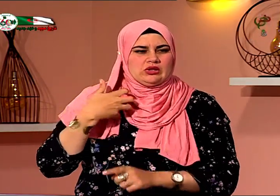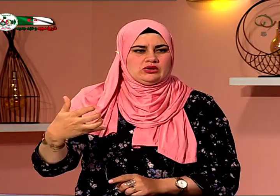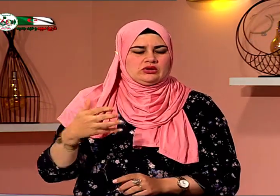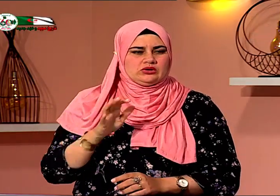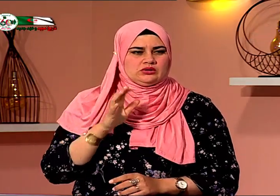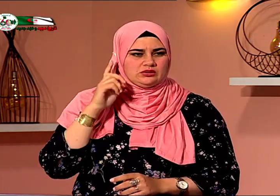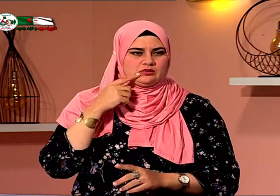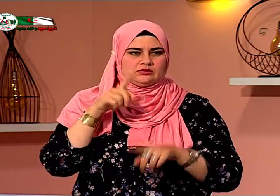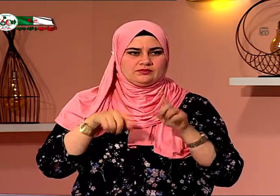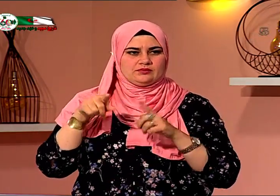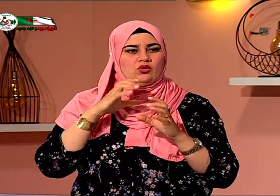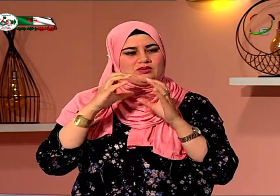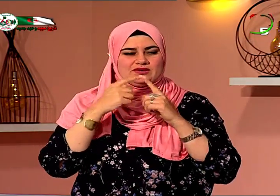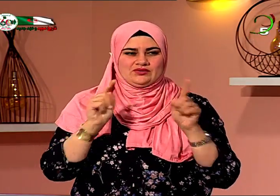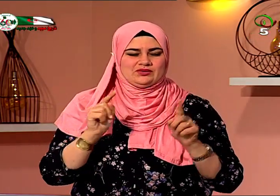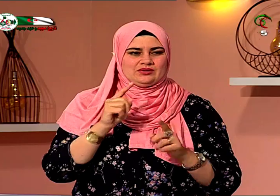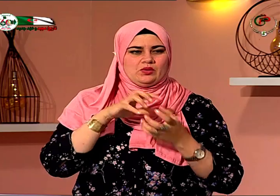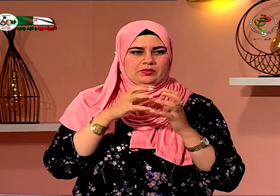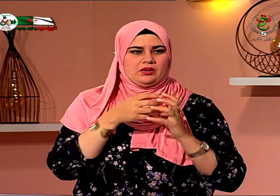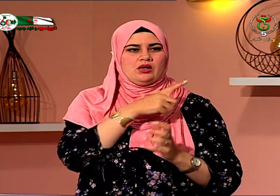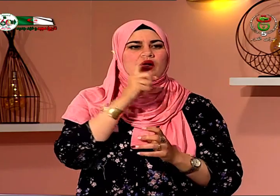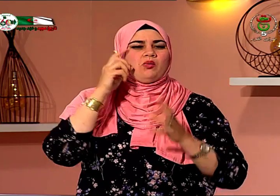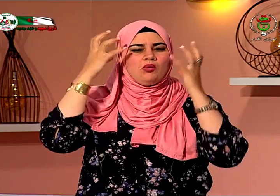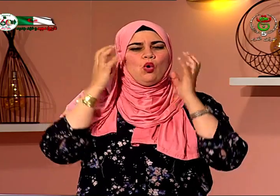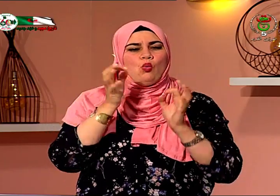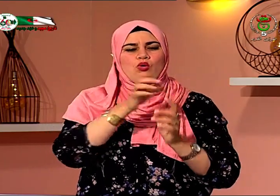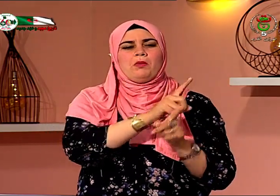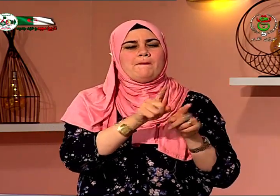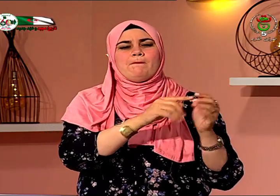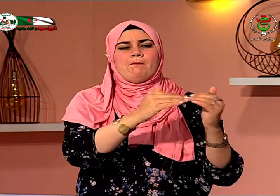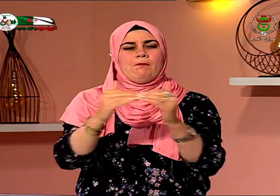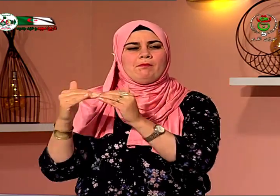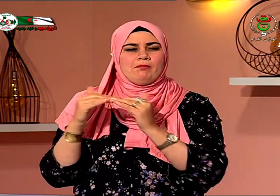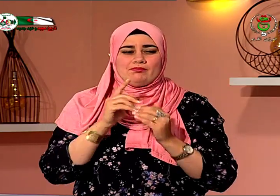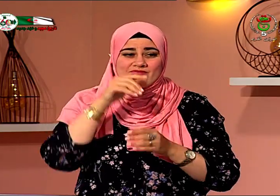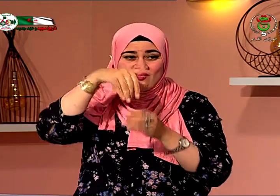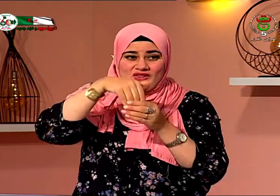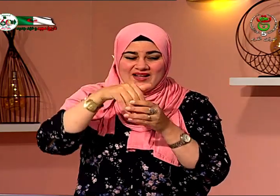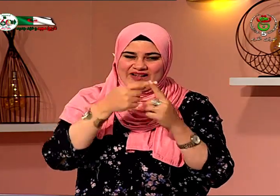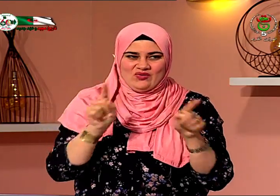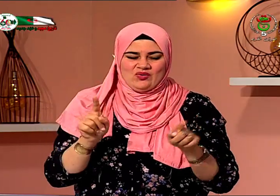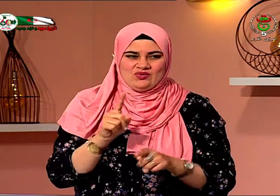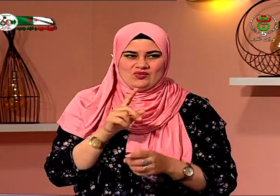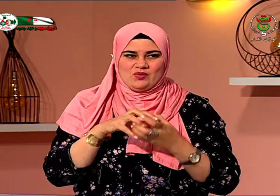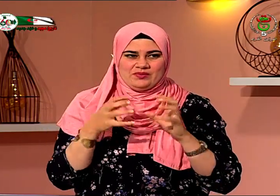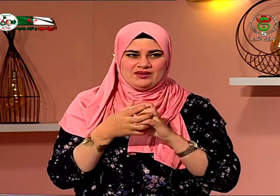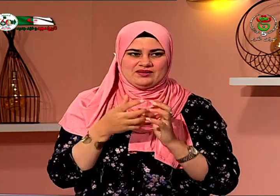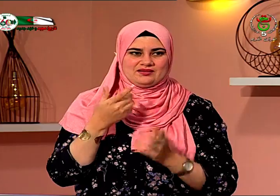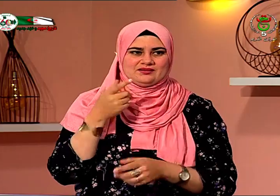الإعاقة السمعية إعاقة واحدة هناك عدة إعاقات هناك أشخاص سم وأشخاص ضعيفي السمع يعني